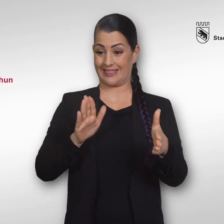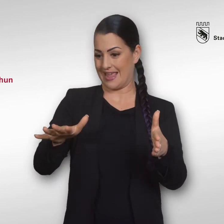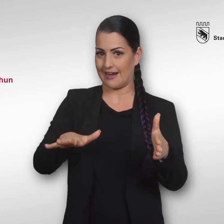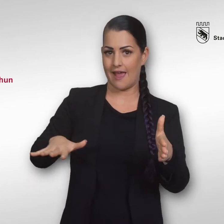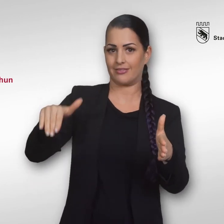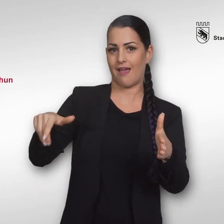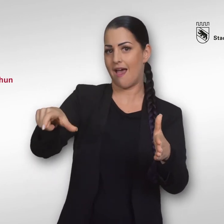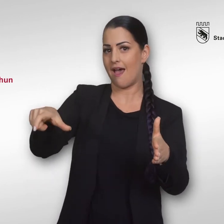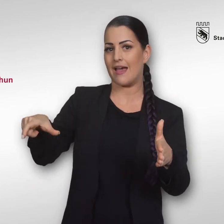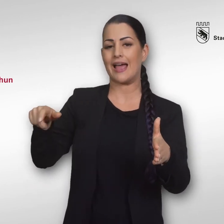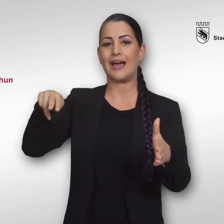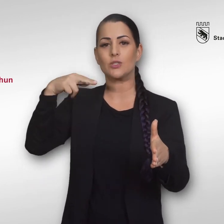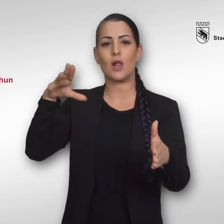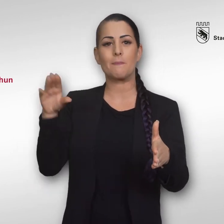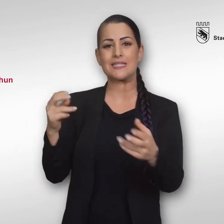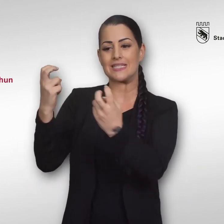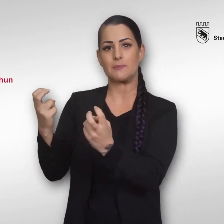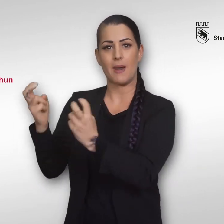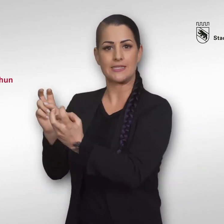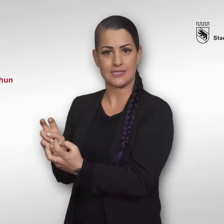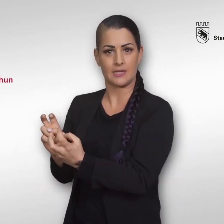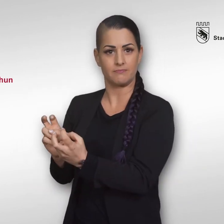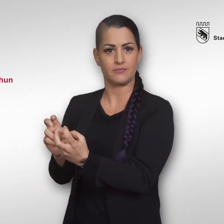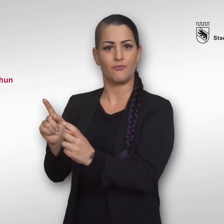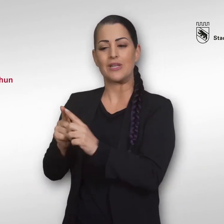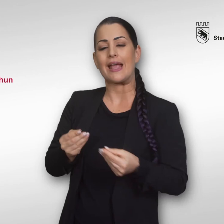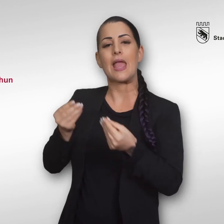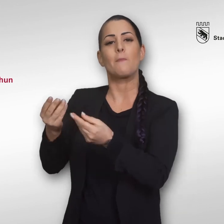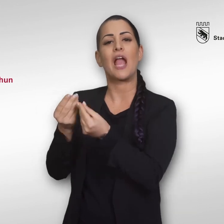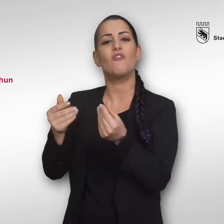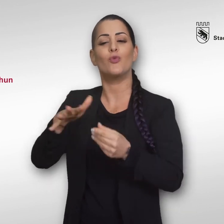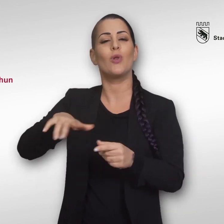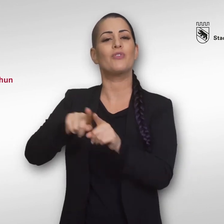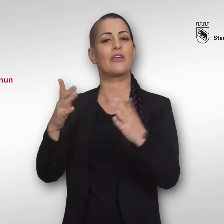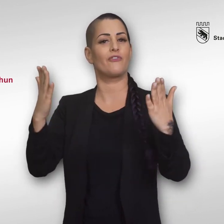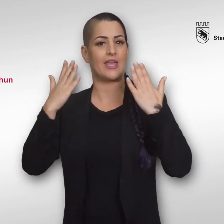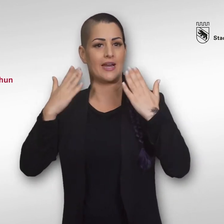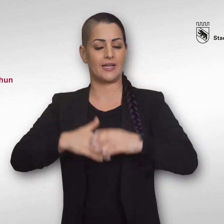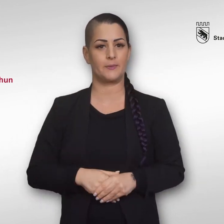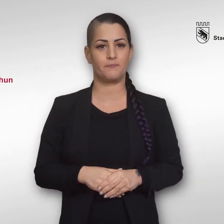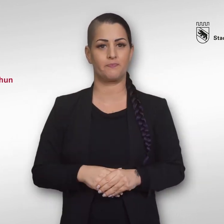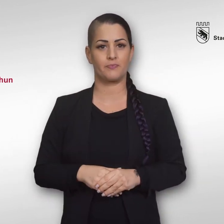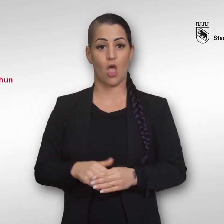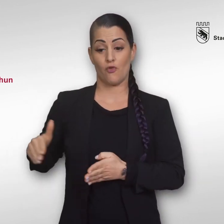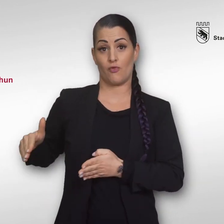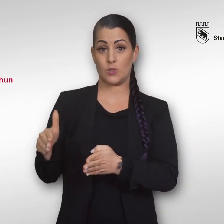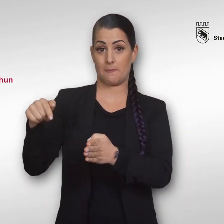den Sitzplätzen des Restaurants direkt an der Are sind Feriengefühle garantiert. Das